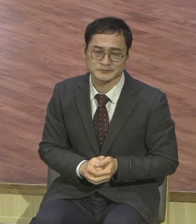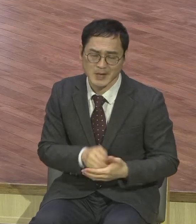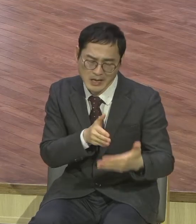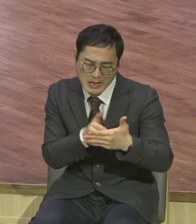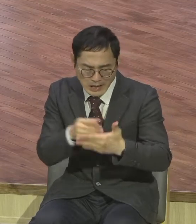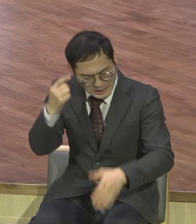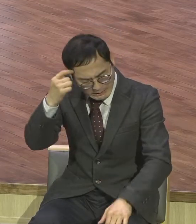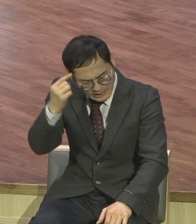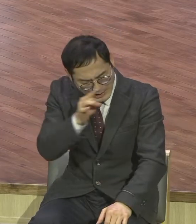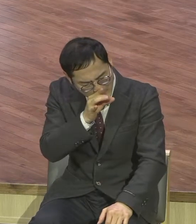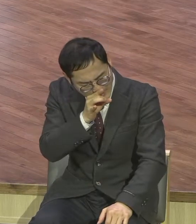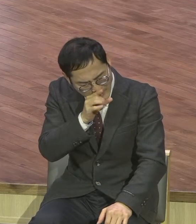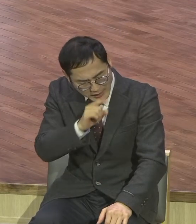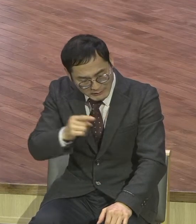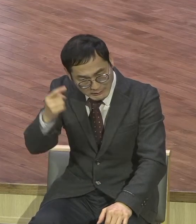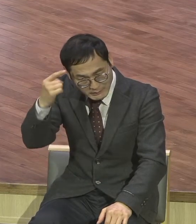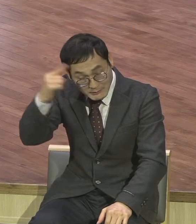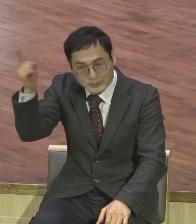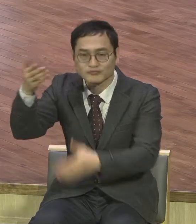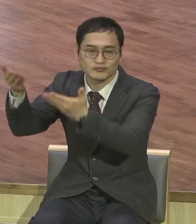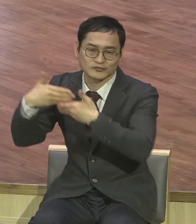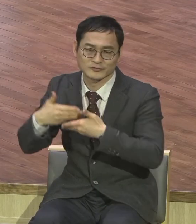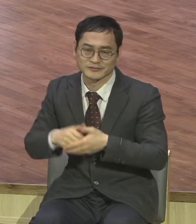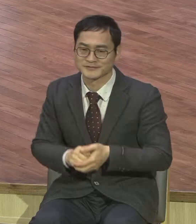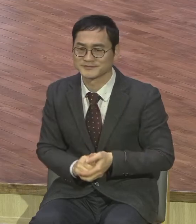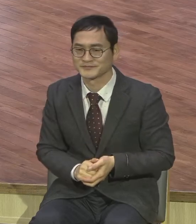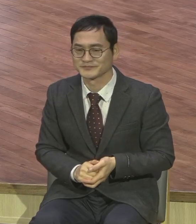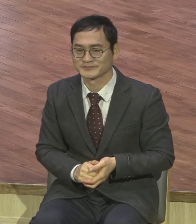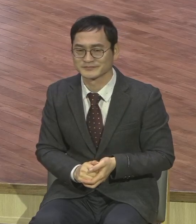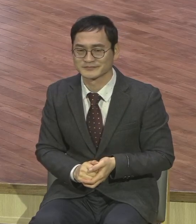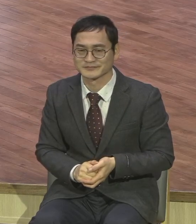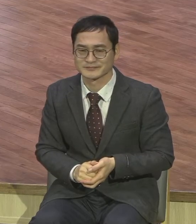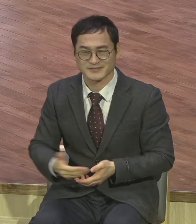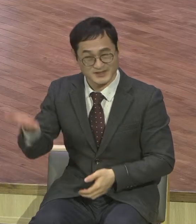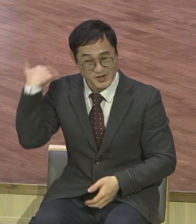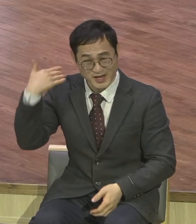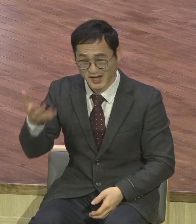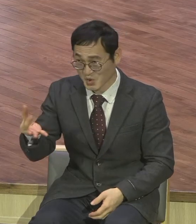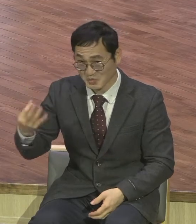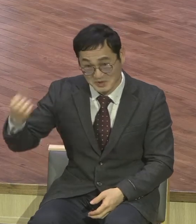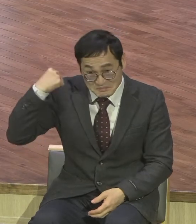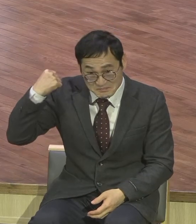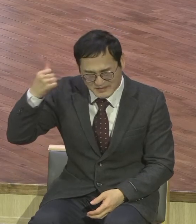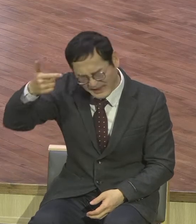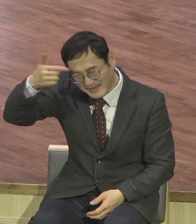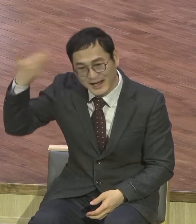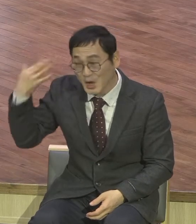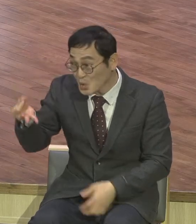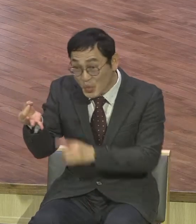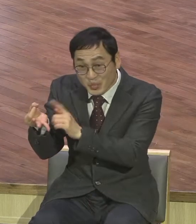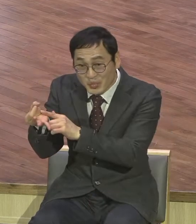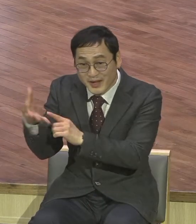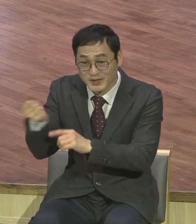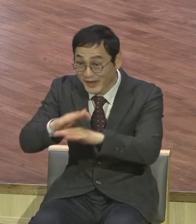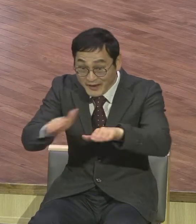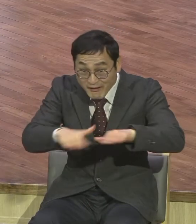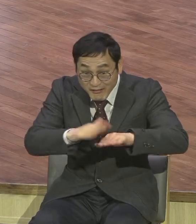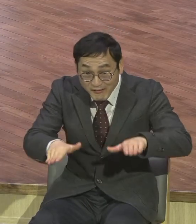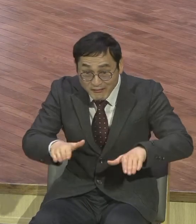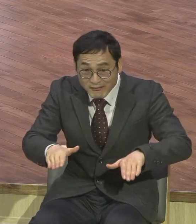주신다. 요즘은 무슨 옛날에는 흰백 돈 아니에요. 요즘은요. 지혜만 있어도 얼마든지 부자될 수 있습니다.